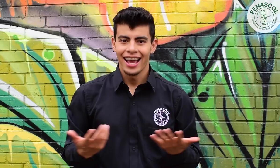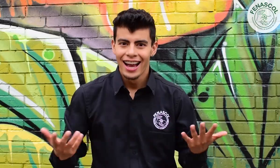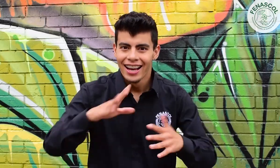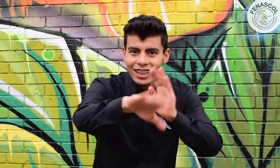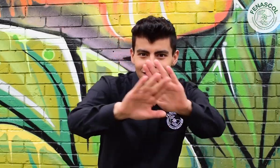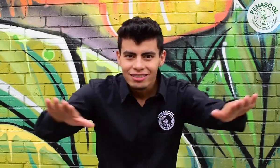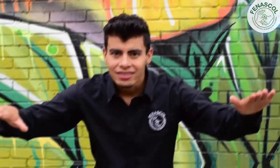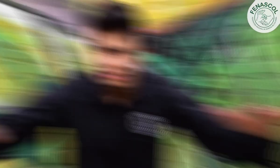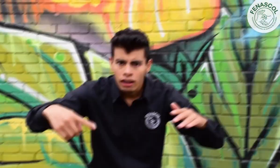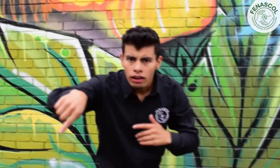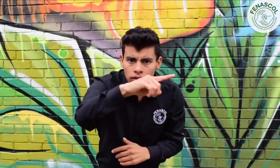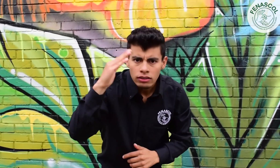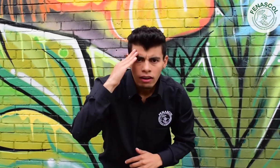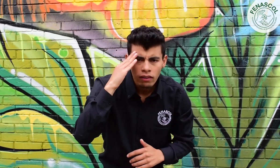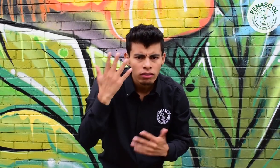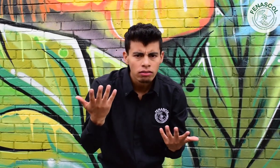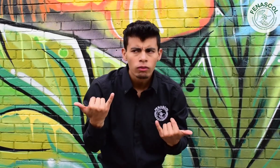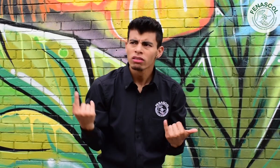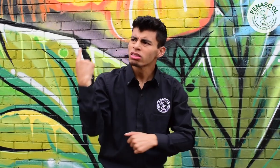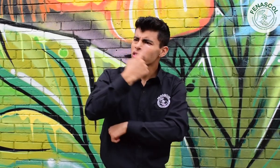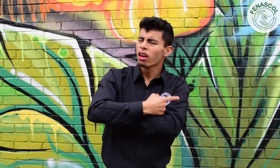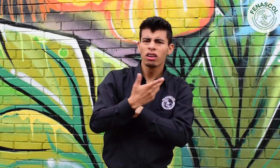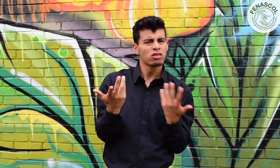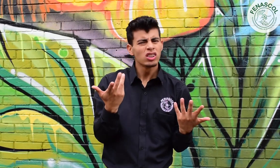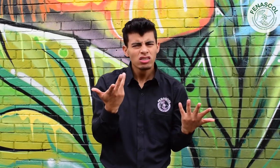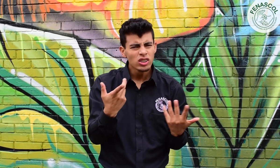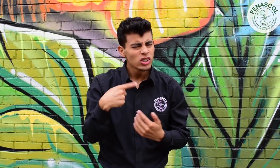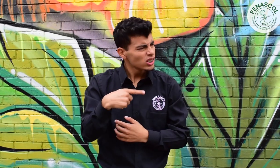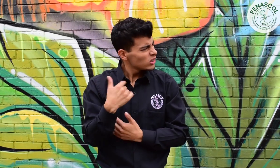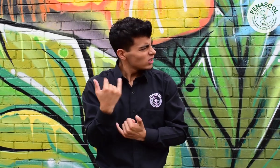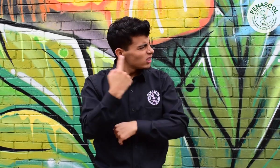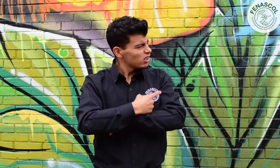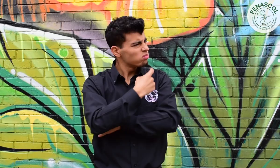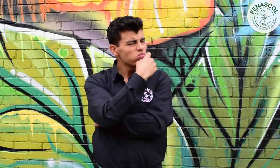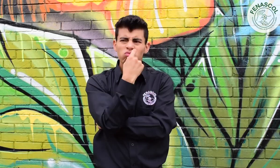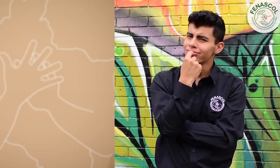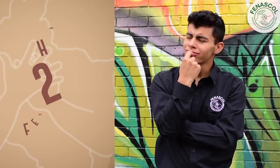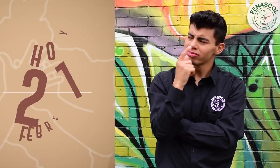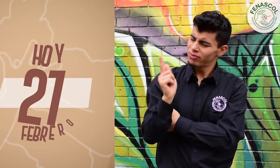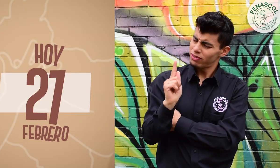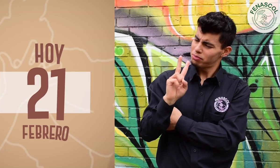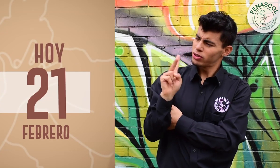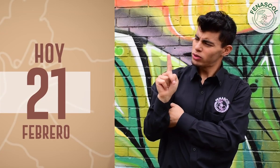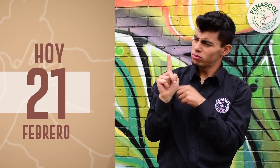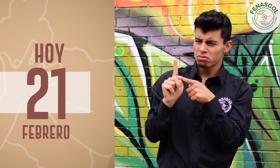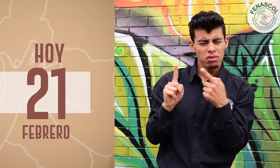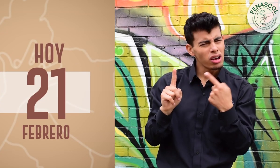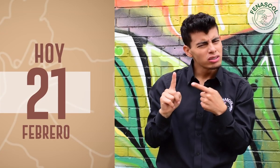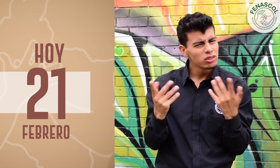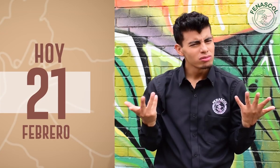Oigan, ¿saben qué día es hoy? ¿Por qué el 21 de febrero es importante? Bueno, les cuento. Como